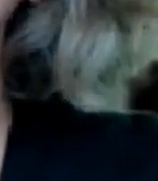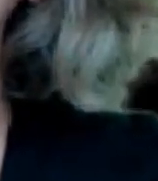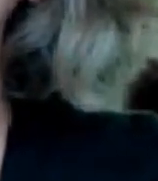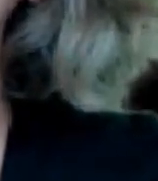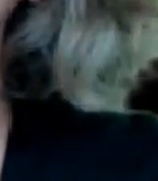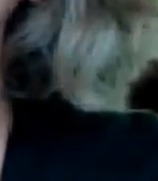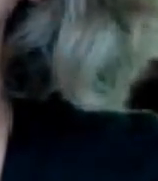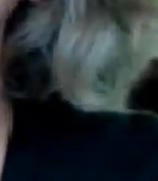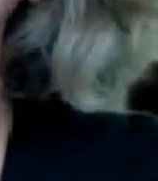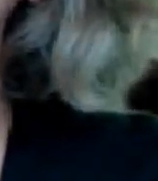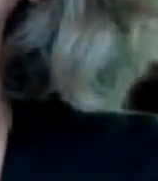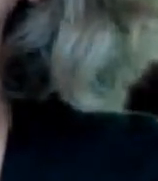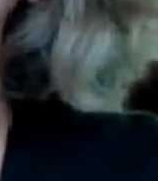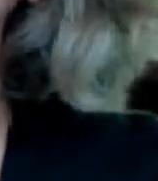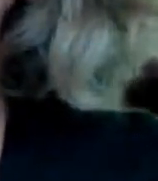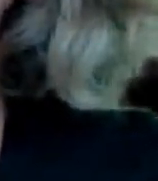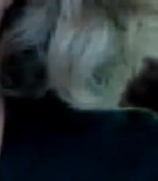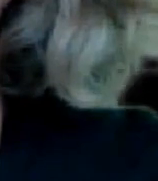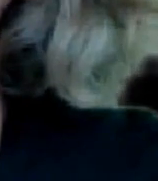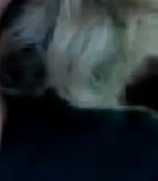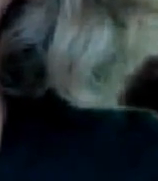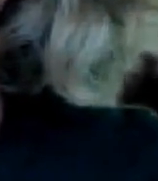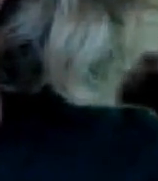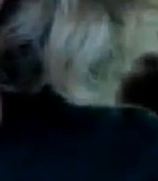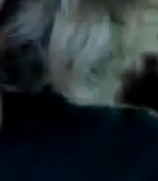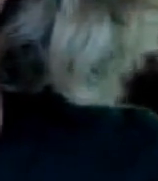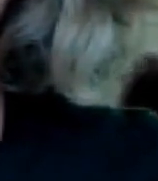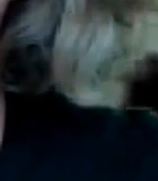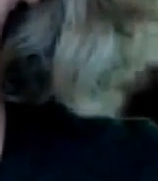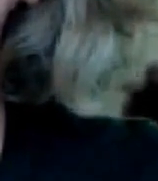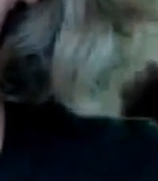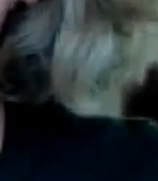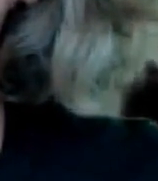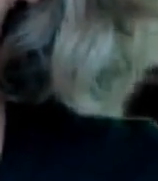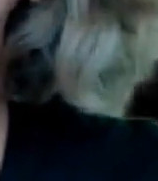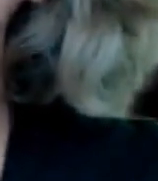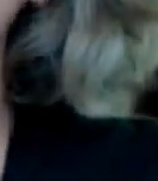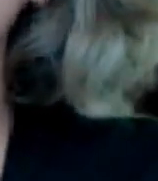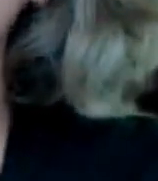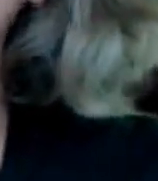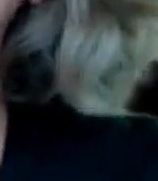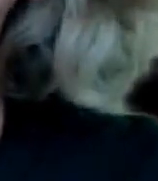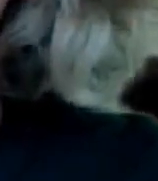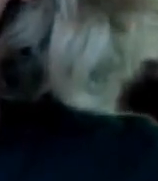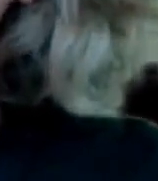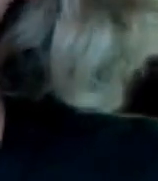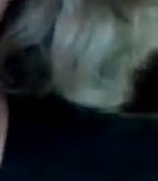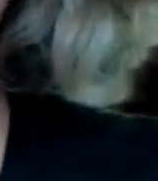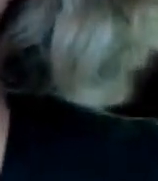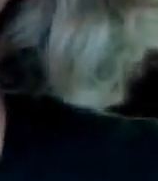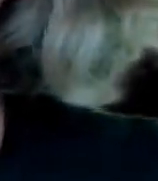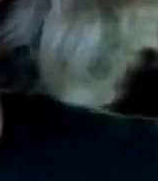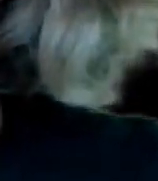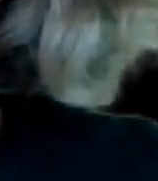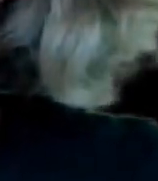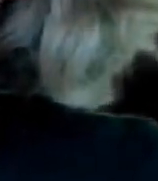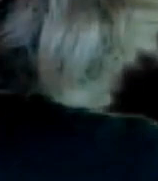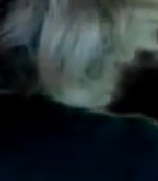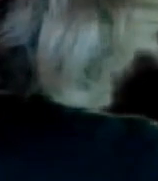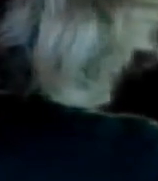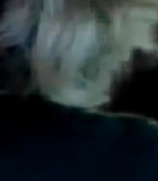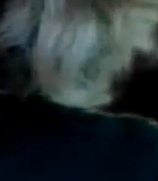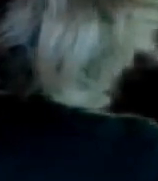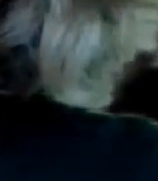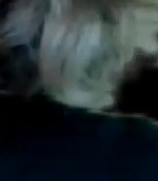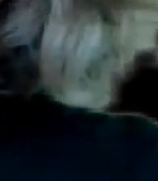y a todo el personal psicólogos Acerca de lo que implica la dislexia Porque tú sabes que